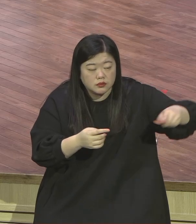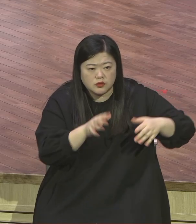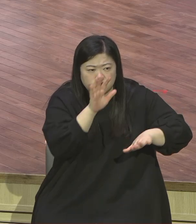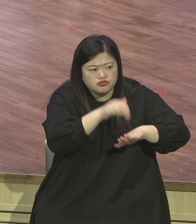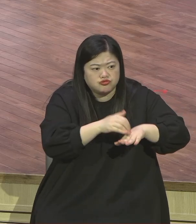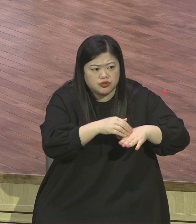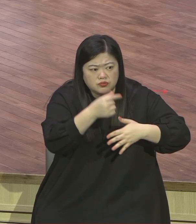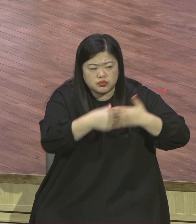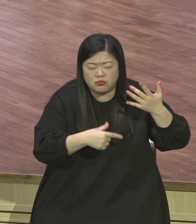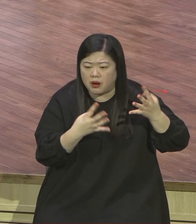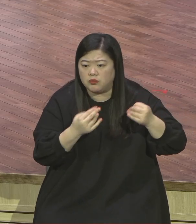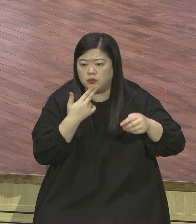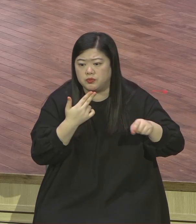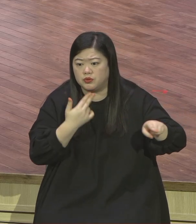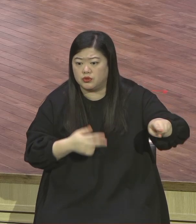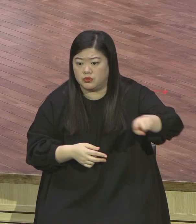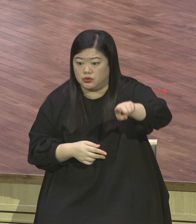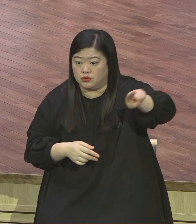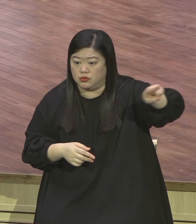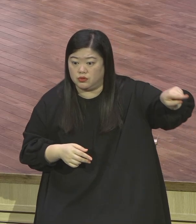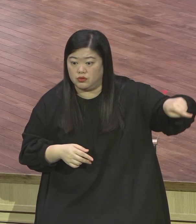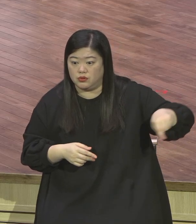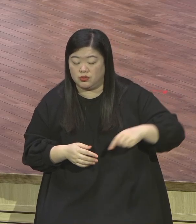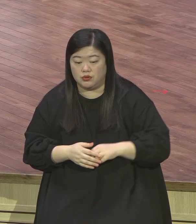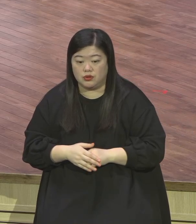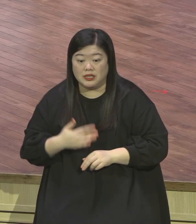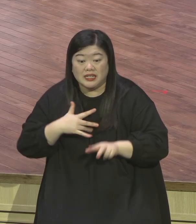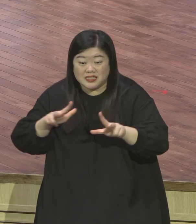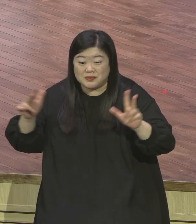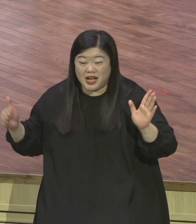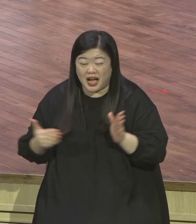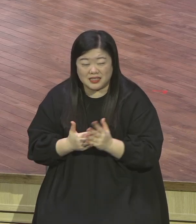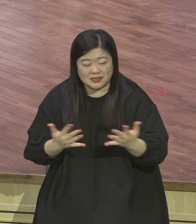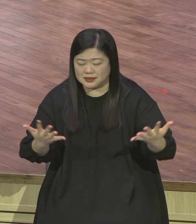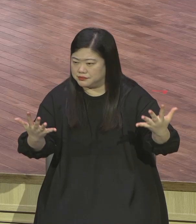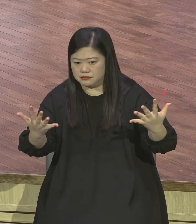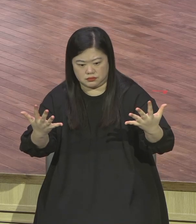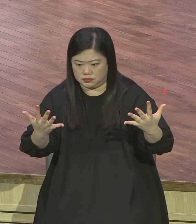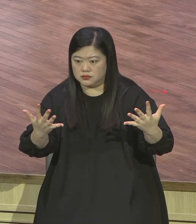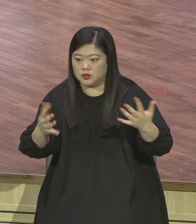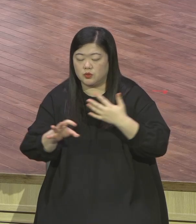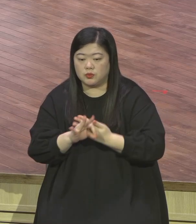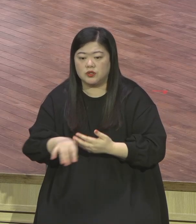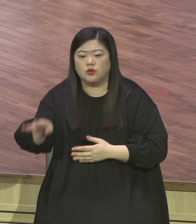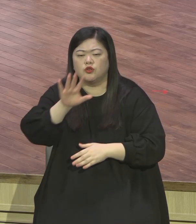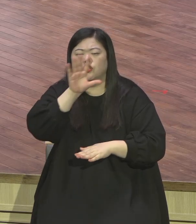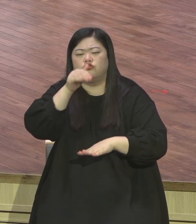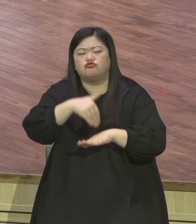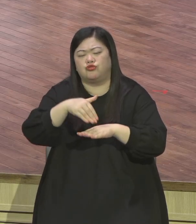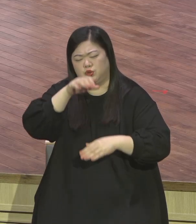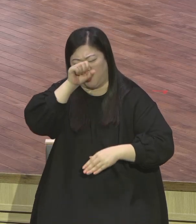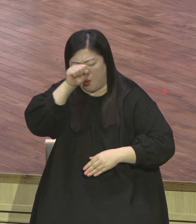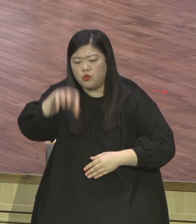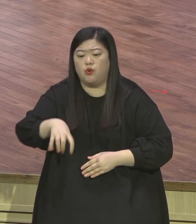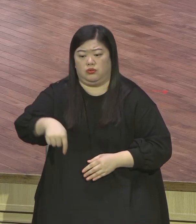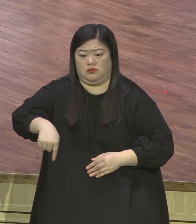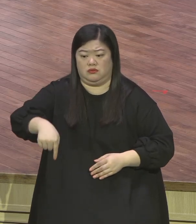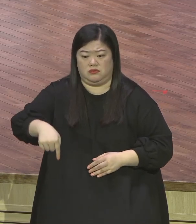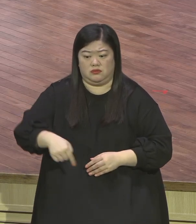저는 볼 때 여러분은 이 센터에 와있다니까 여기서 다 이루어지고 있는데 여러분은